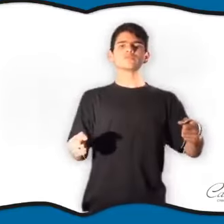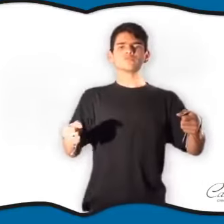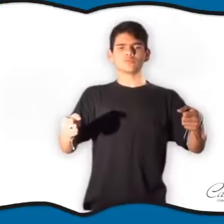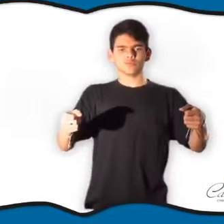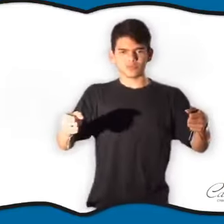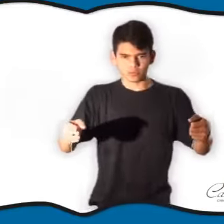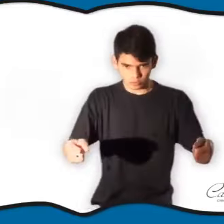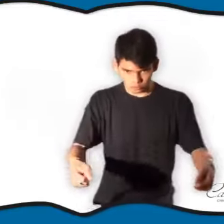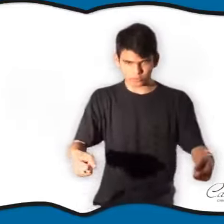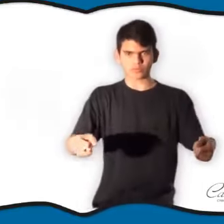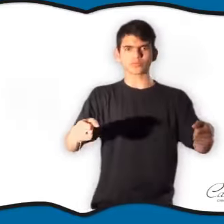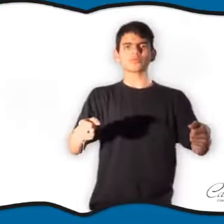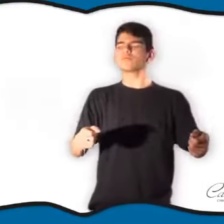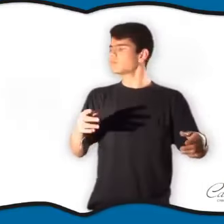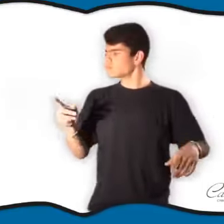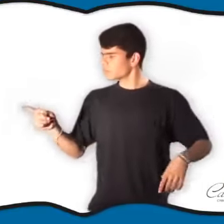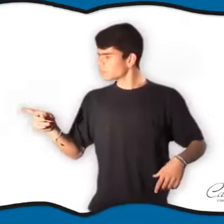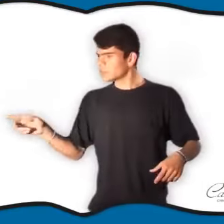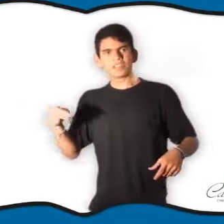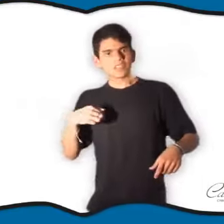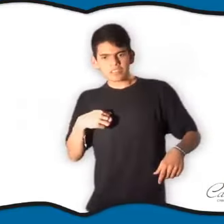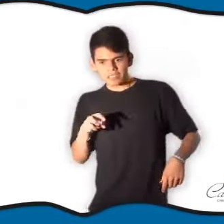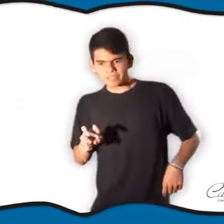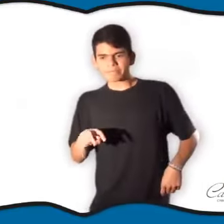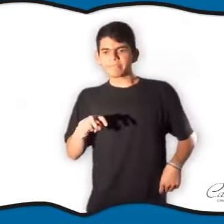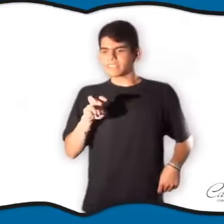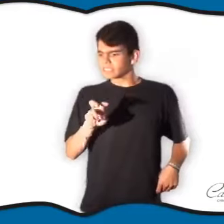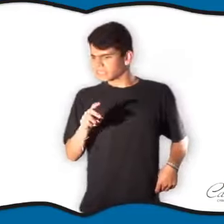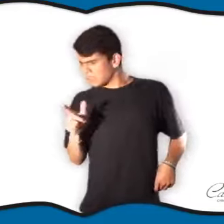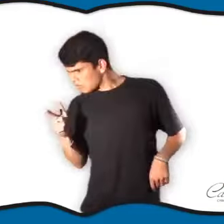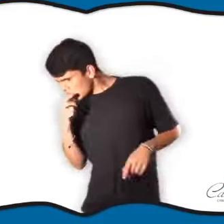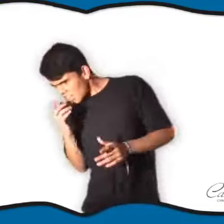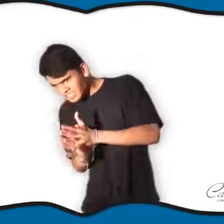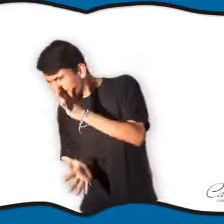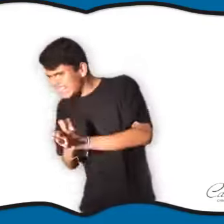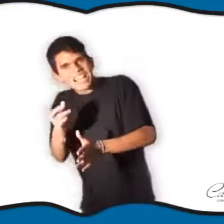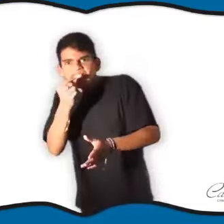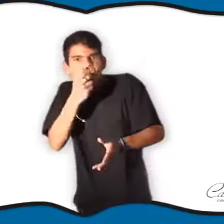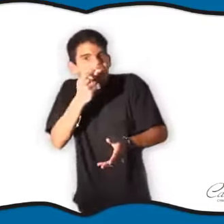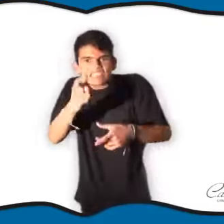pararlo. El colectivo se detuvo, el pasajero subió, pensando que el viaje sería gratis.